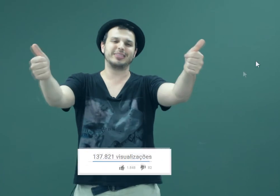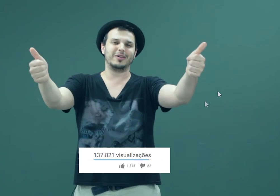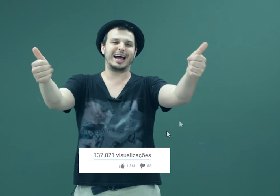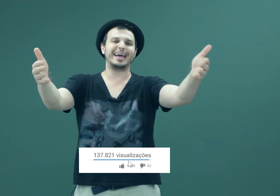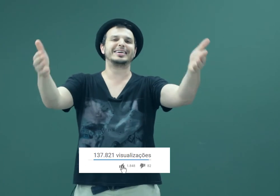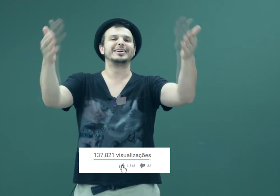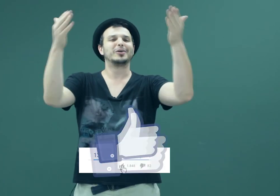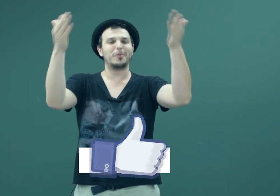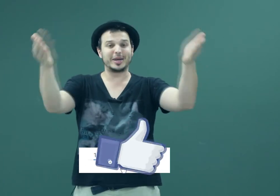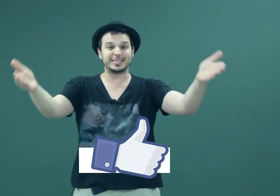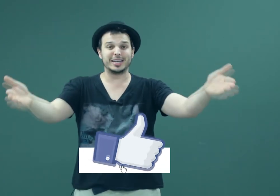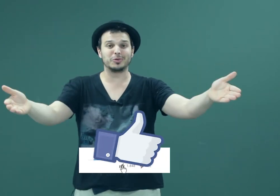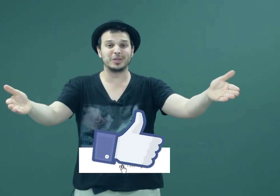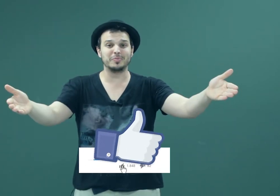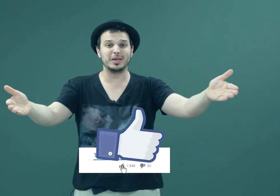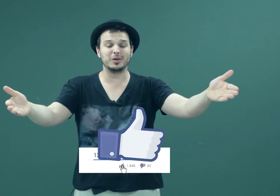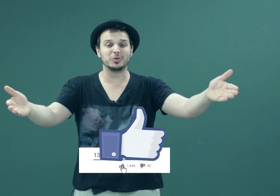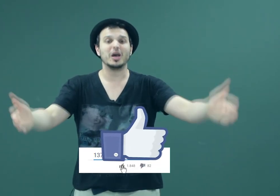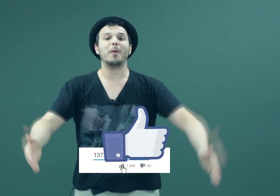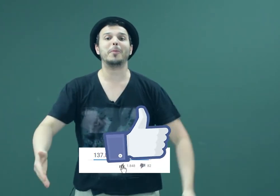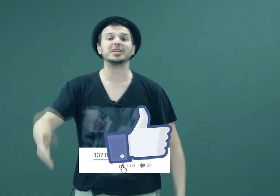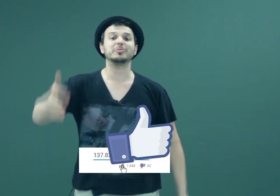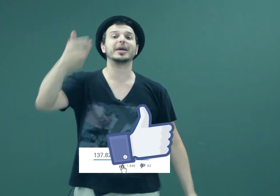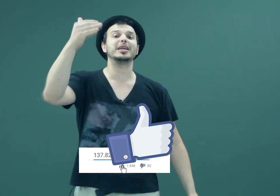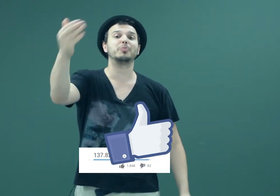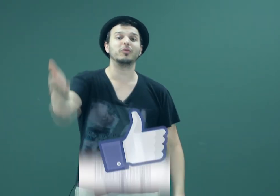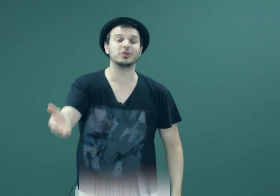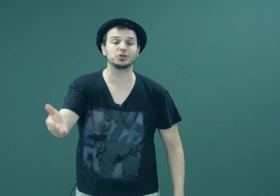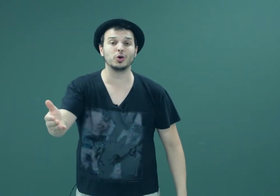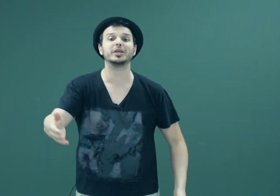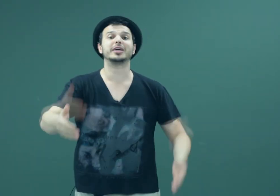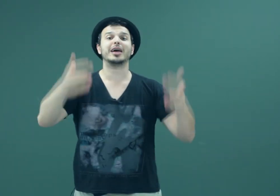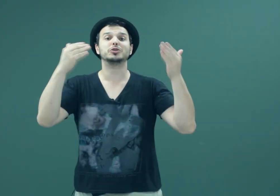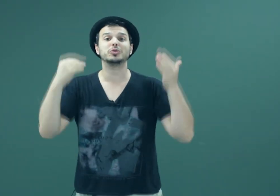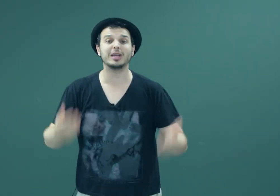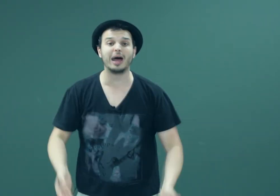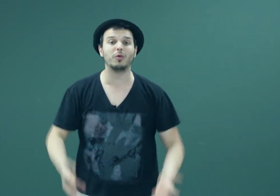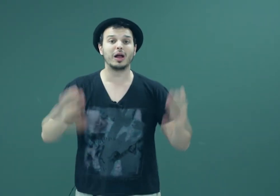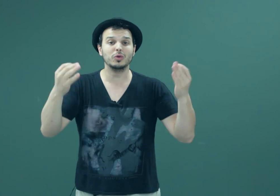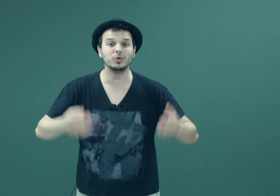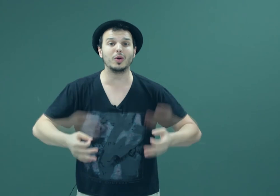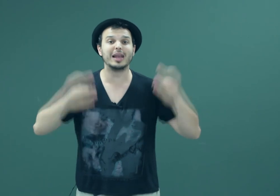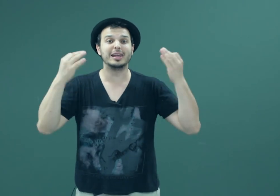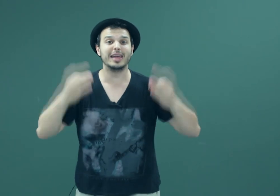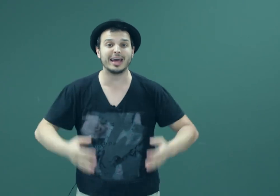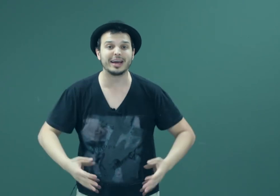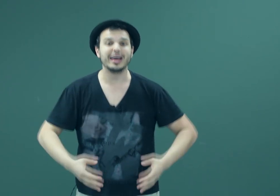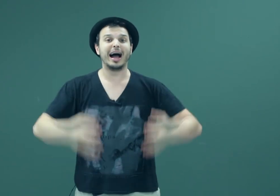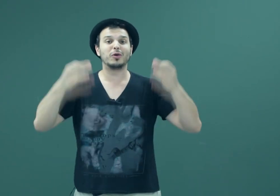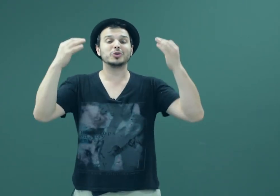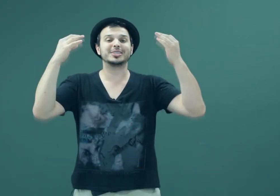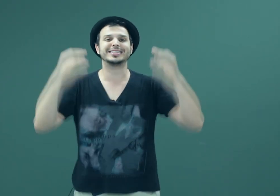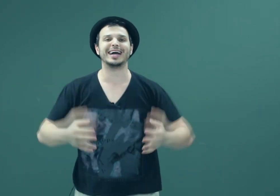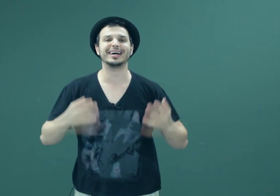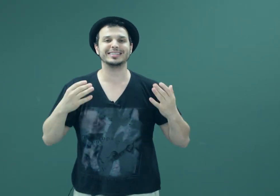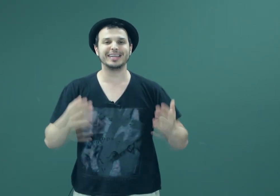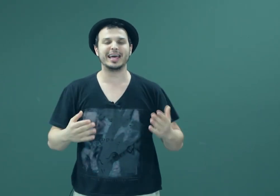Dá um like, compartilha com os amigos, passe para aquele professor que quer ajudar o aluno a ler, a gostar de ler,